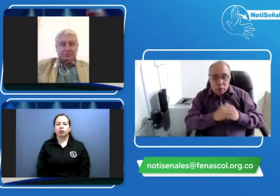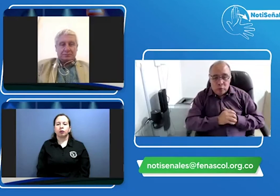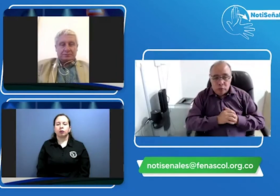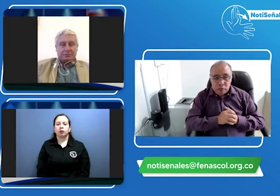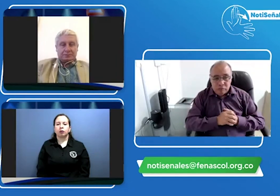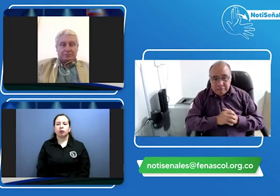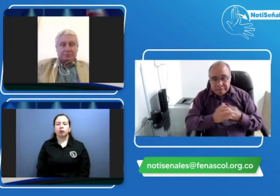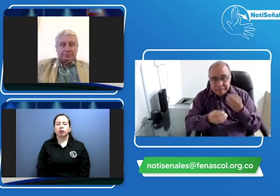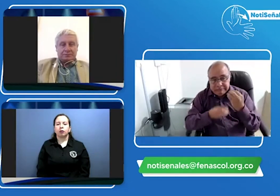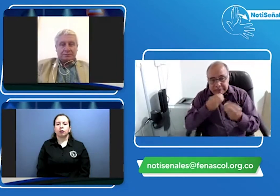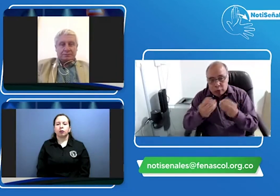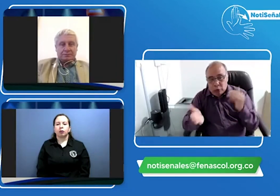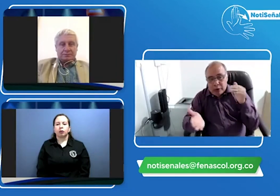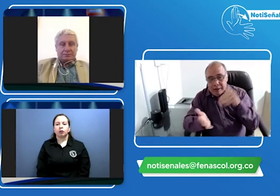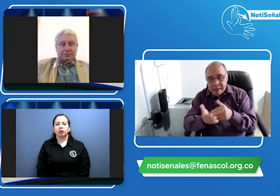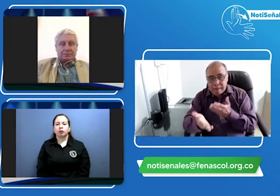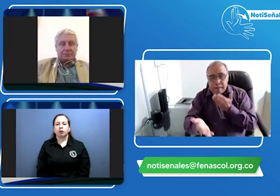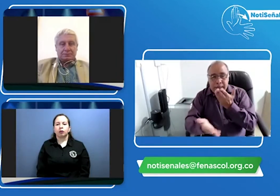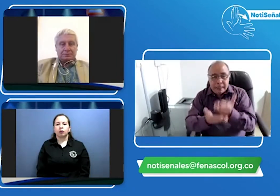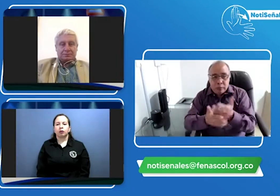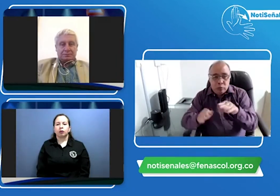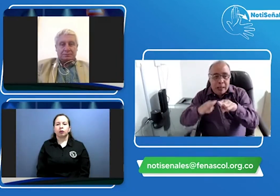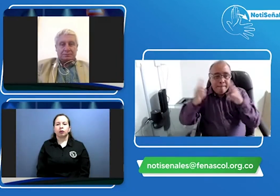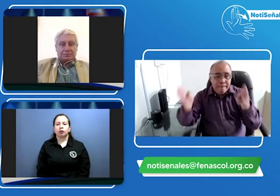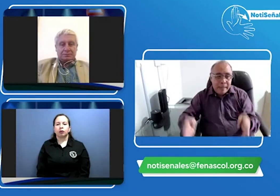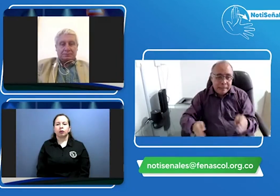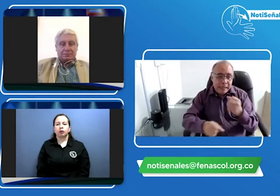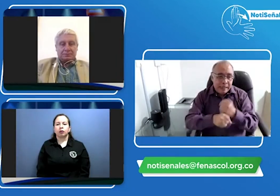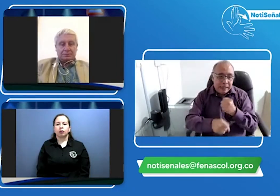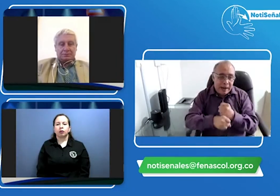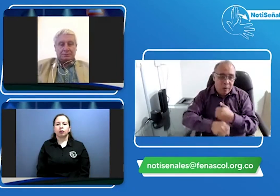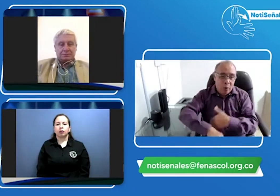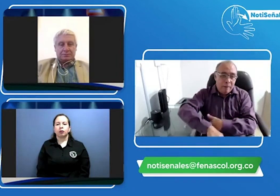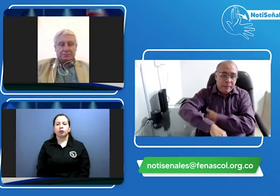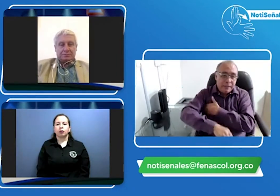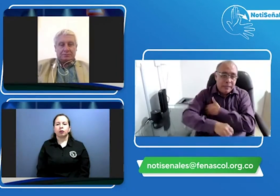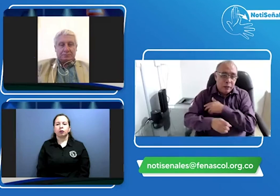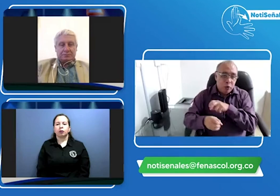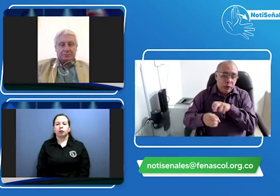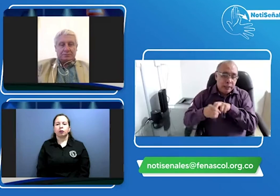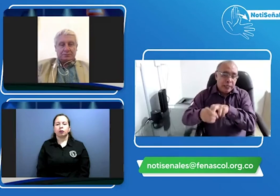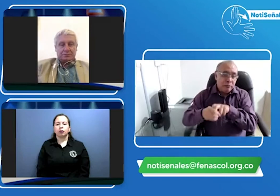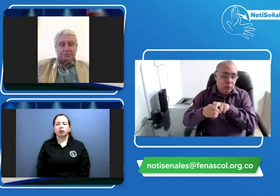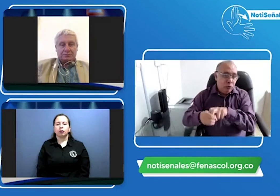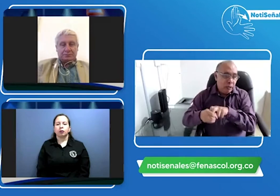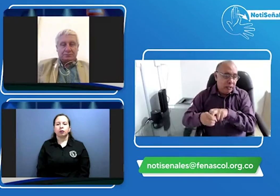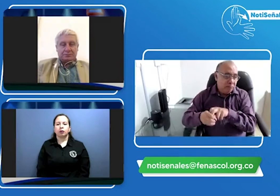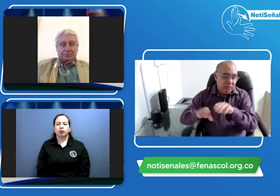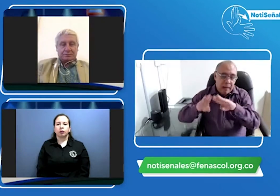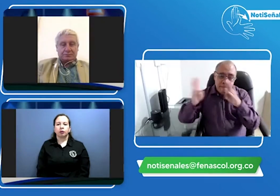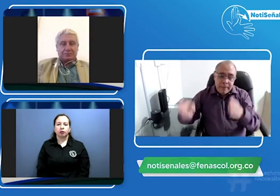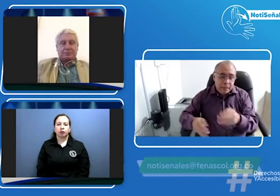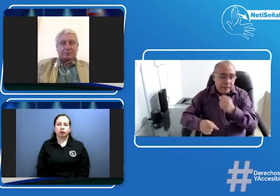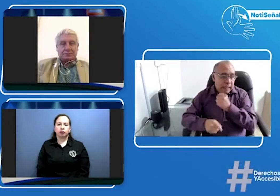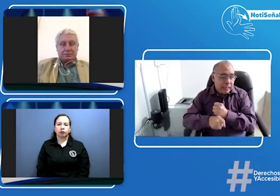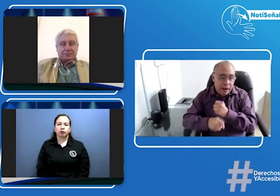requerimos que esto se pueda solucionar pronto ¿no? don Albeiro hay que solicitar una mesa de trabajo al Ministerio de